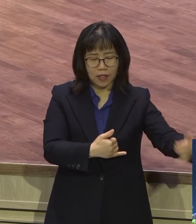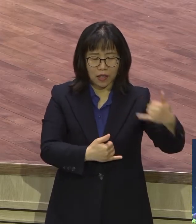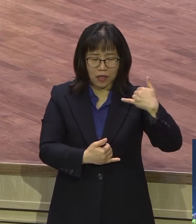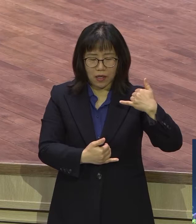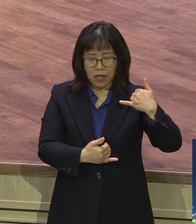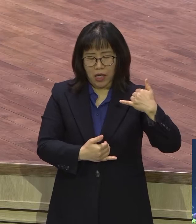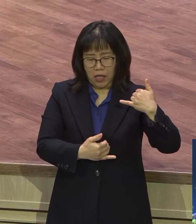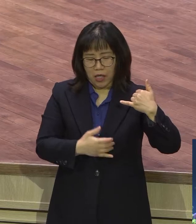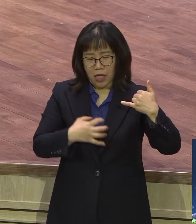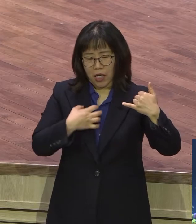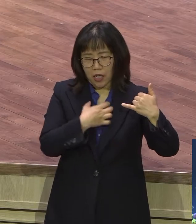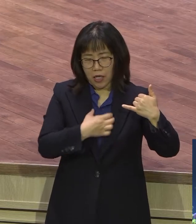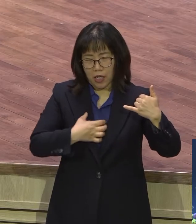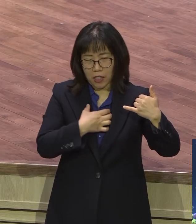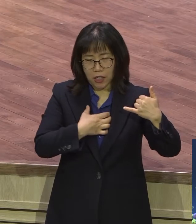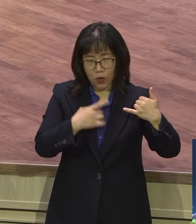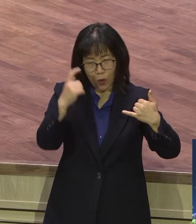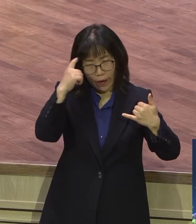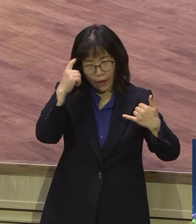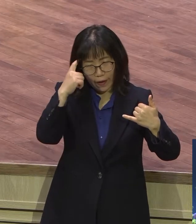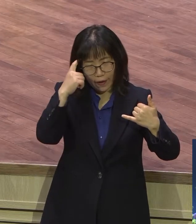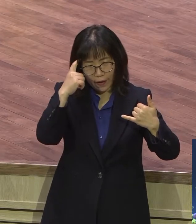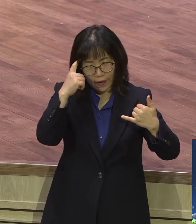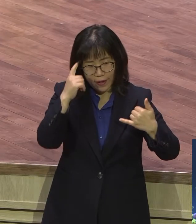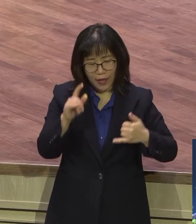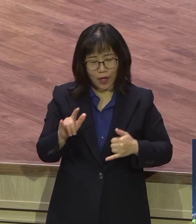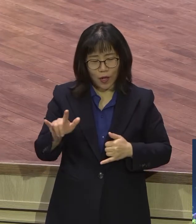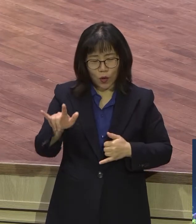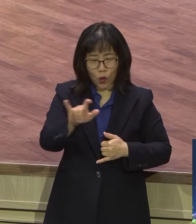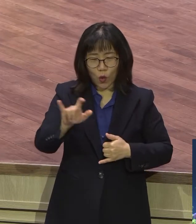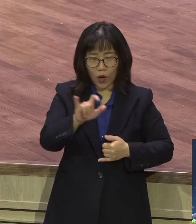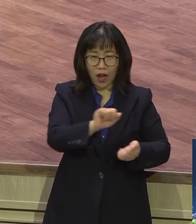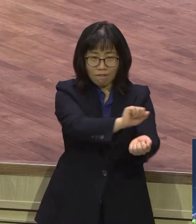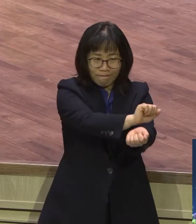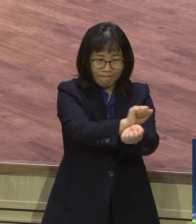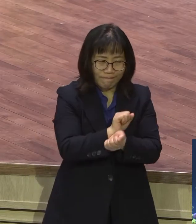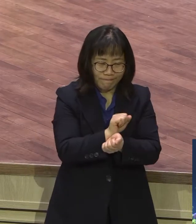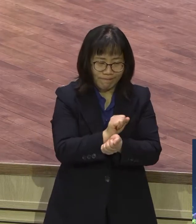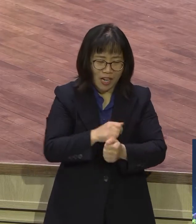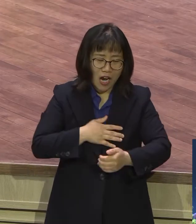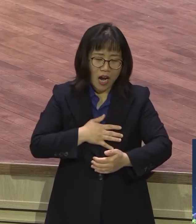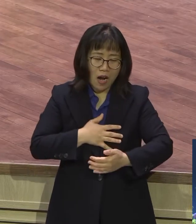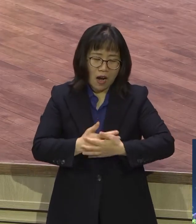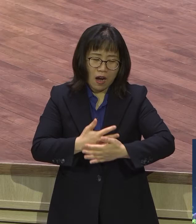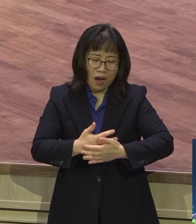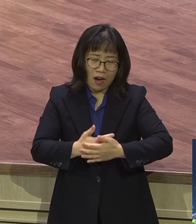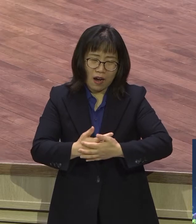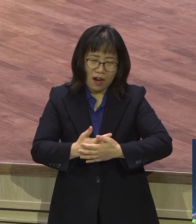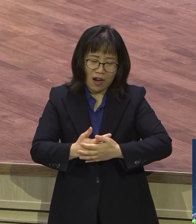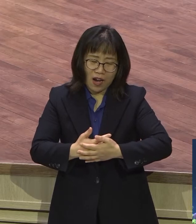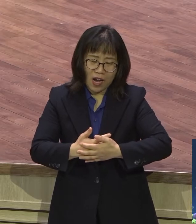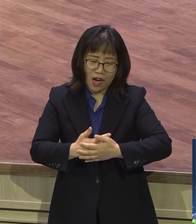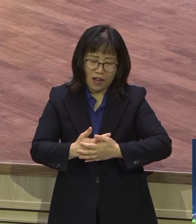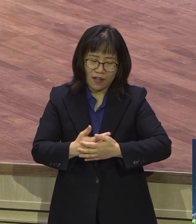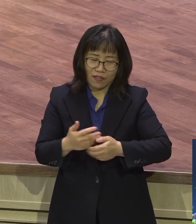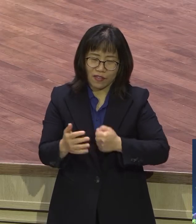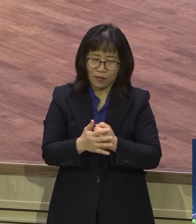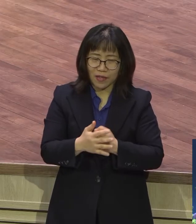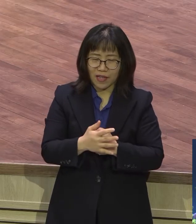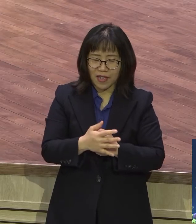기도했대요. 바이러스에 걸리지 않게 하야죠 없어서 그러게 벌벌 떨면서 간 것을 고해성사한다 라는 내용이고